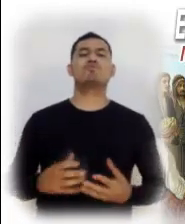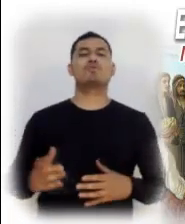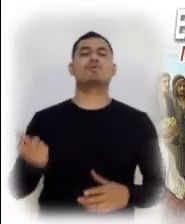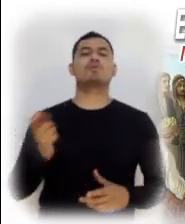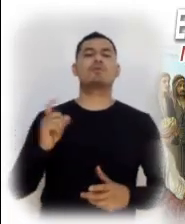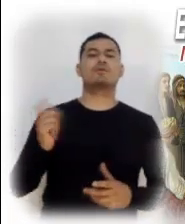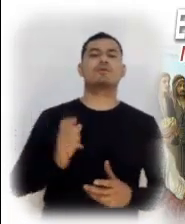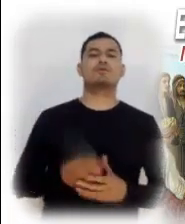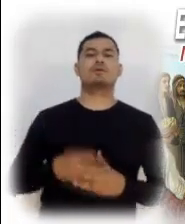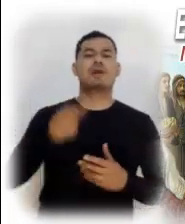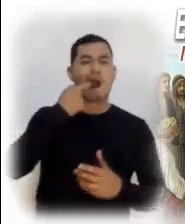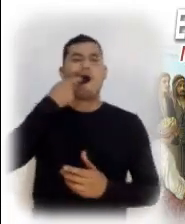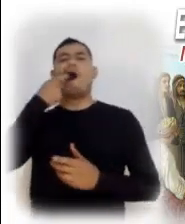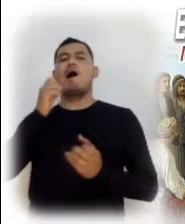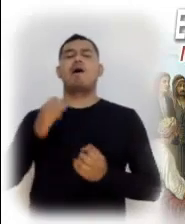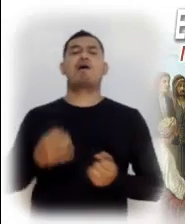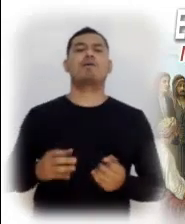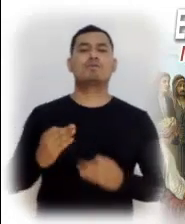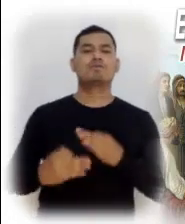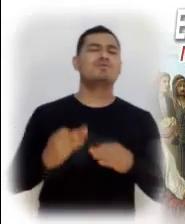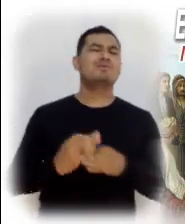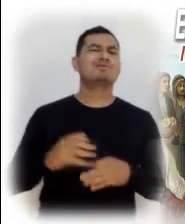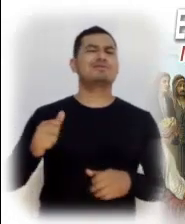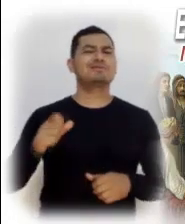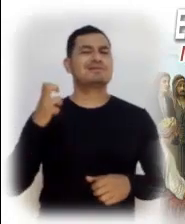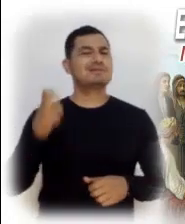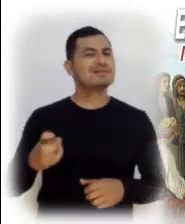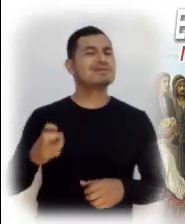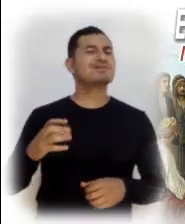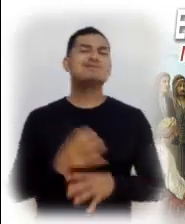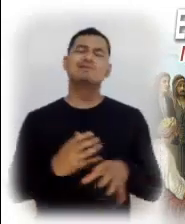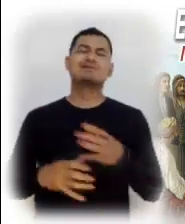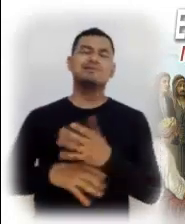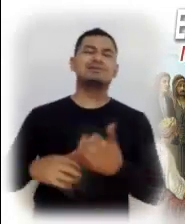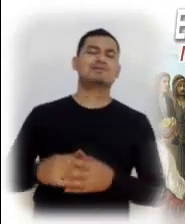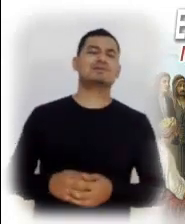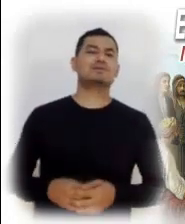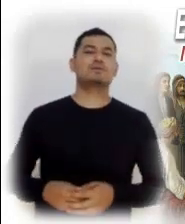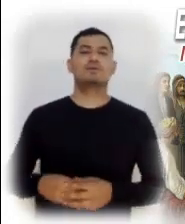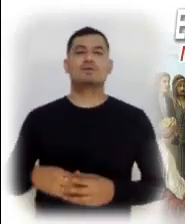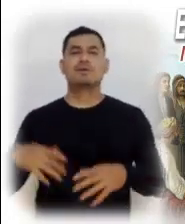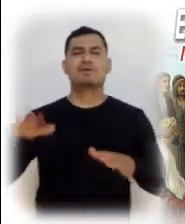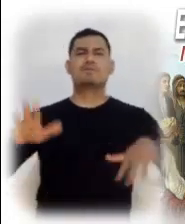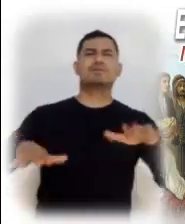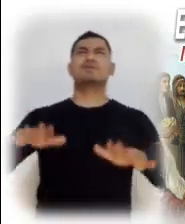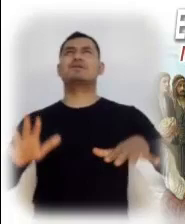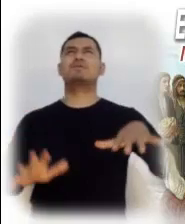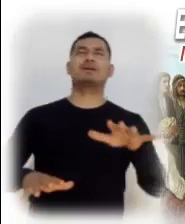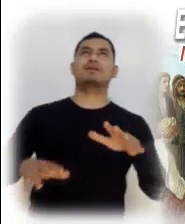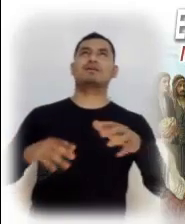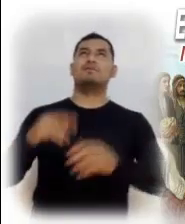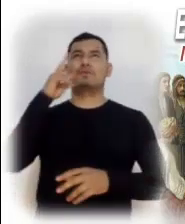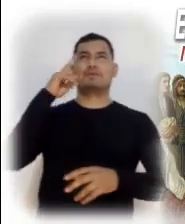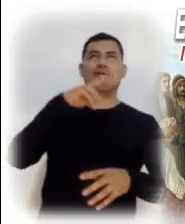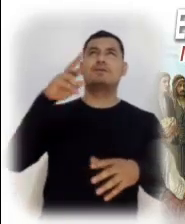venganzas y los odios. Caminamos en tinieblas cuando nuestros afanes son el placer